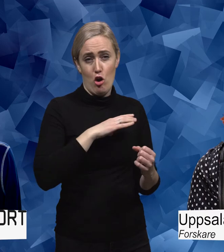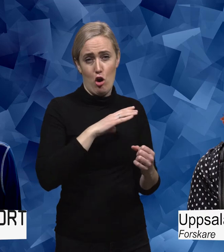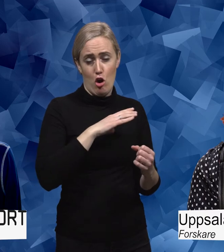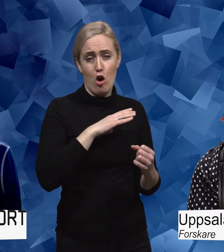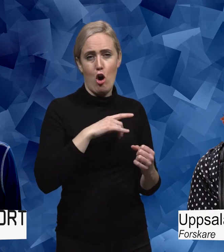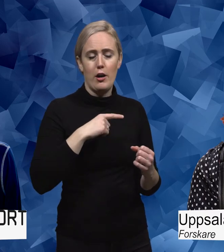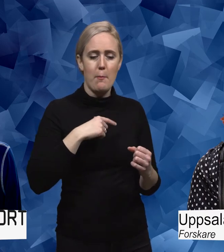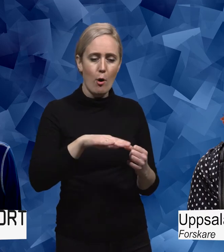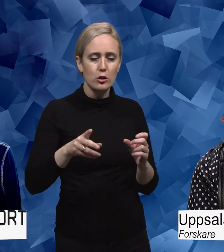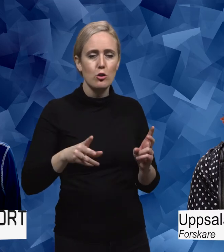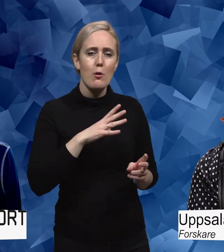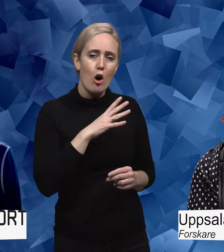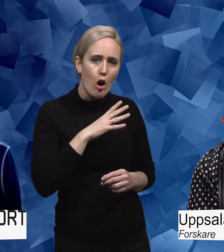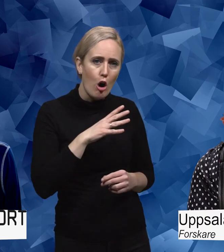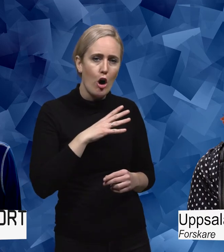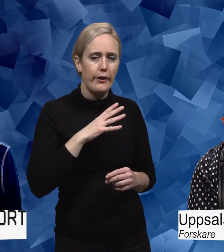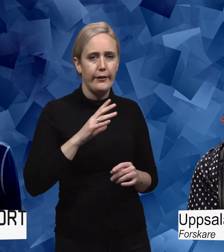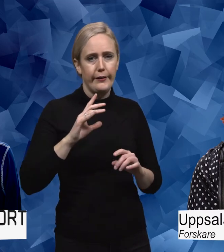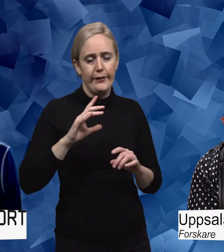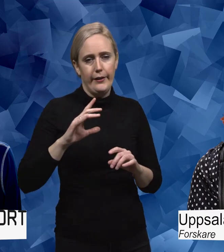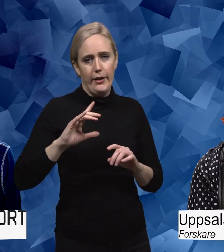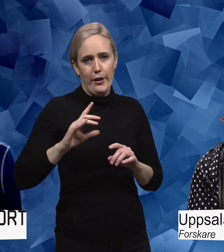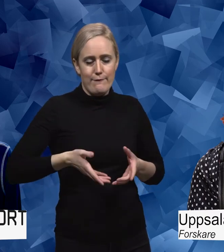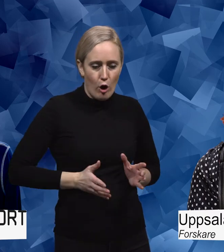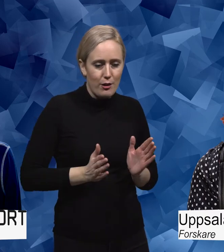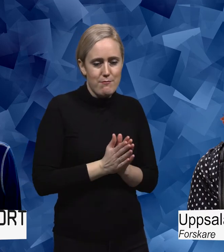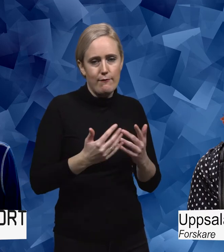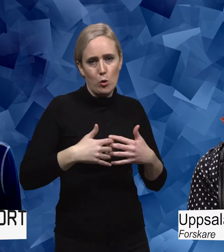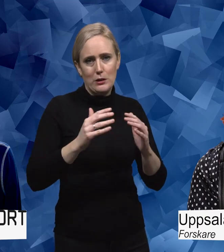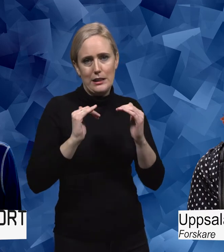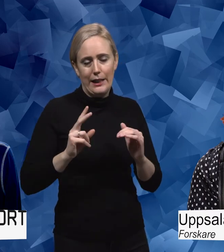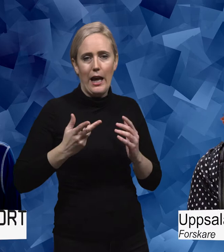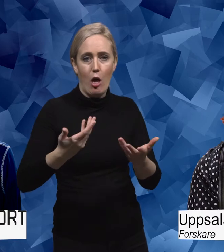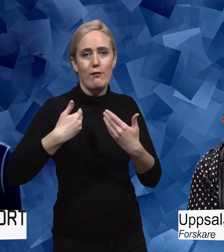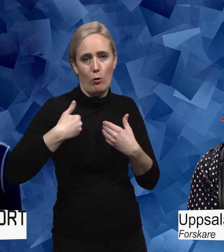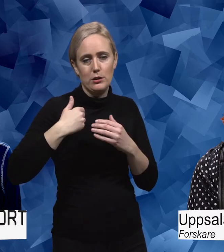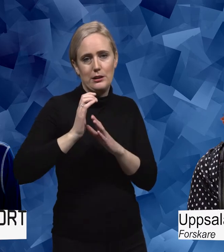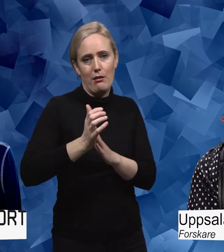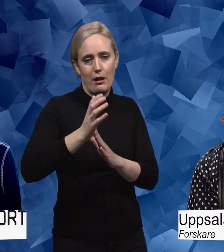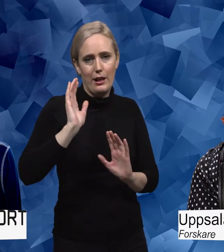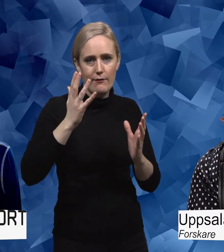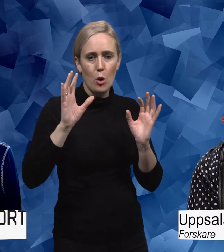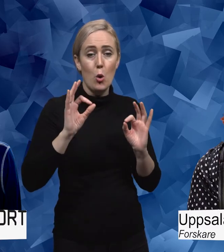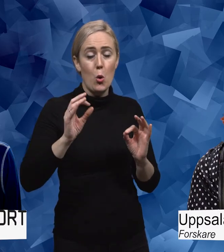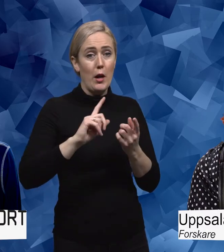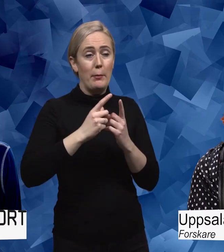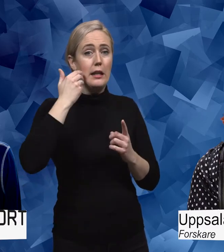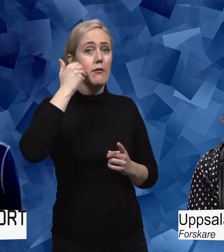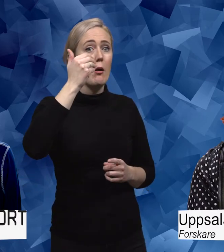med medfödda eller förvärvade funktionsnedsättningar att man är lite nollställd över hur framtiden kommer att bli. Och det här blanka eller svarta bladet